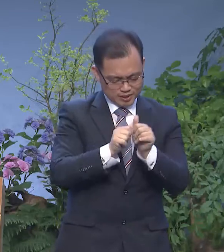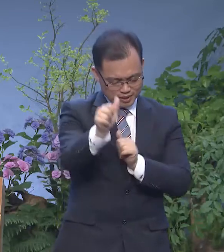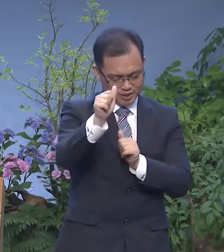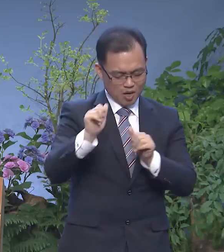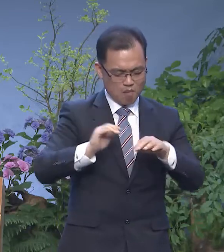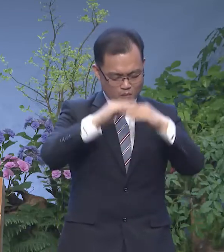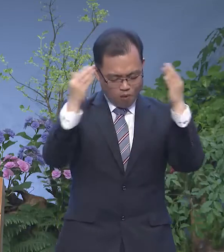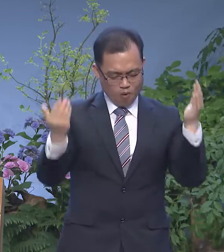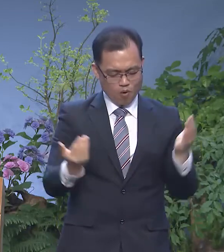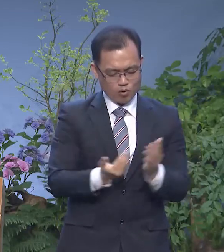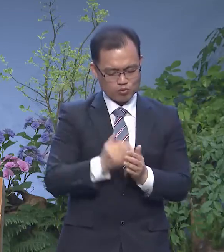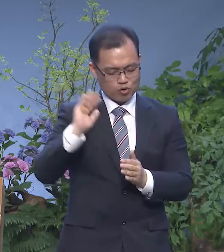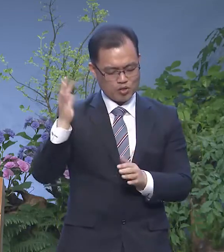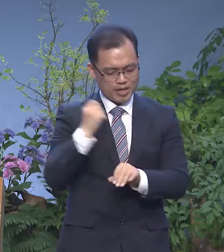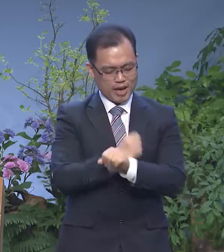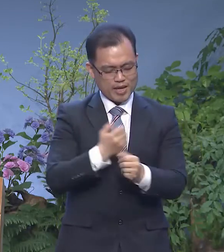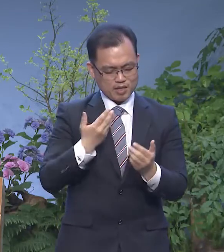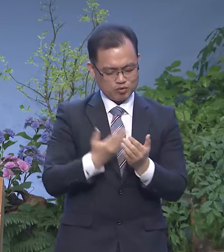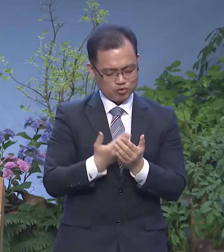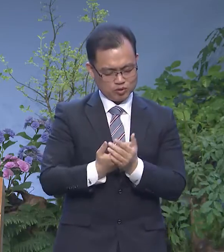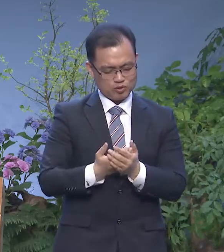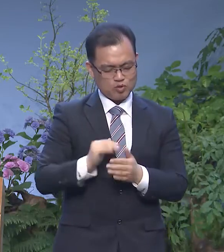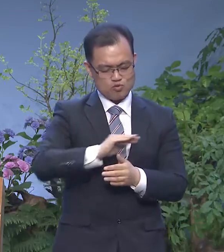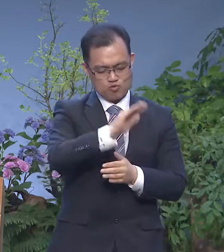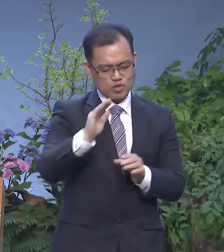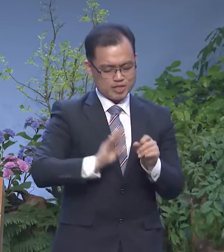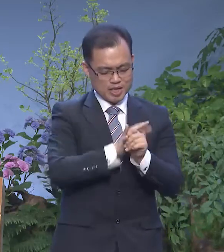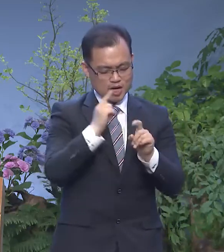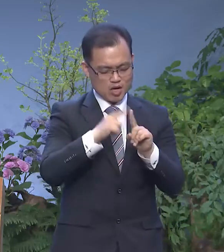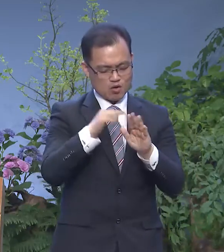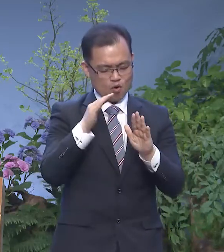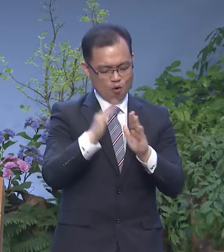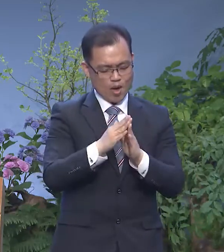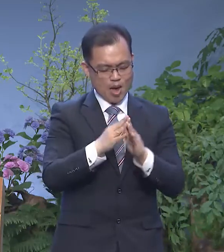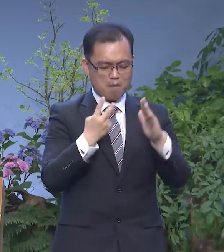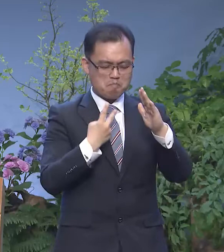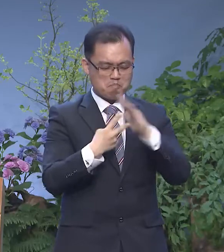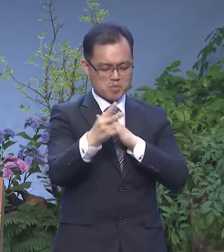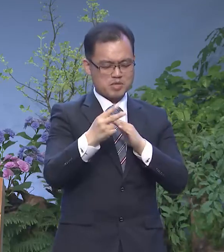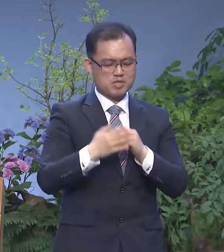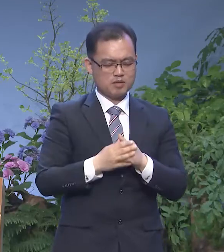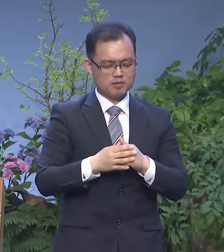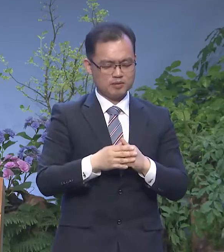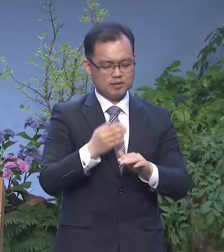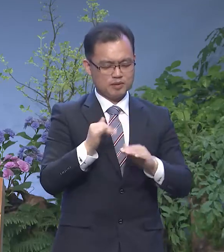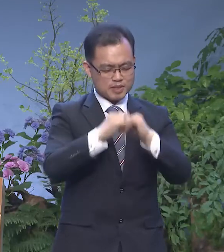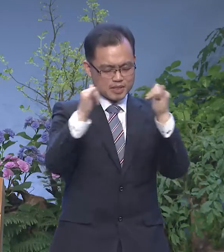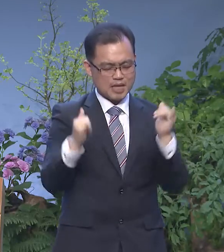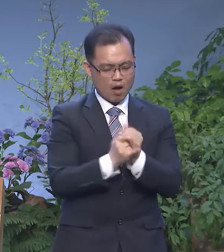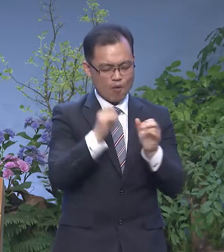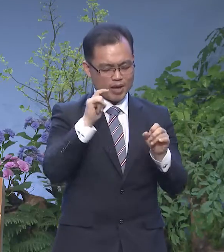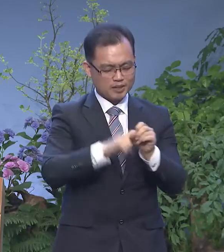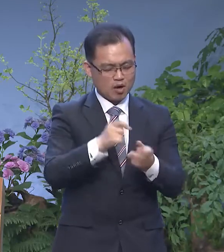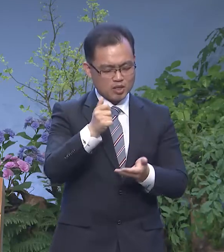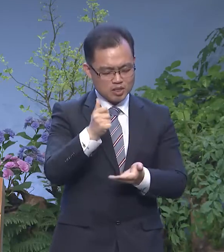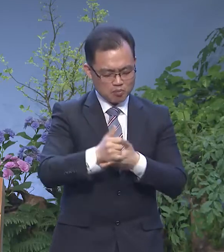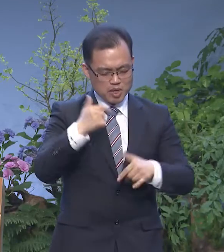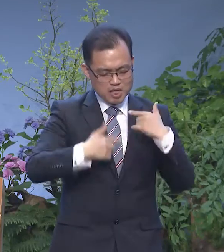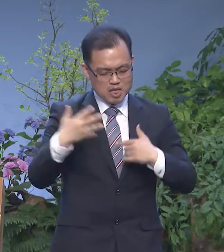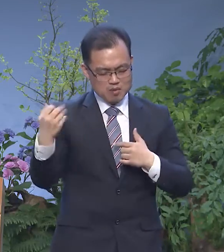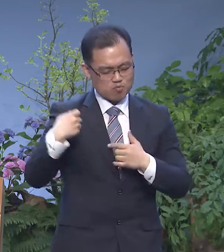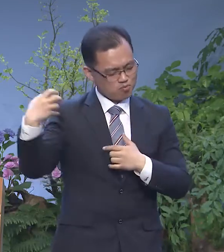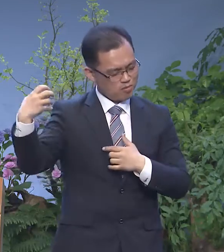모두가 되게 하여 주옵소서 우리 사랑의 교육 5대 비전 중에 하나인 대사회적인 성김을 기쁨으로 감당해